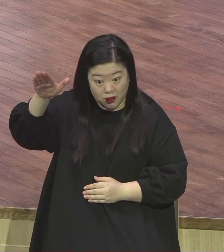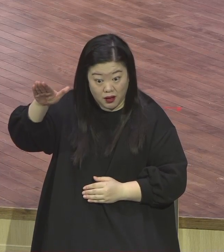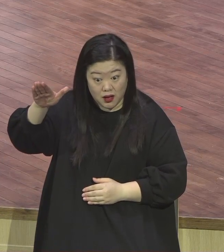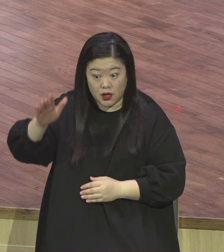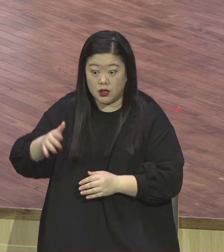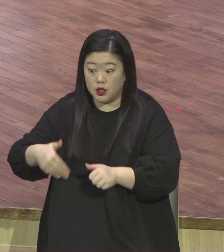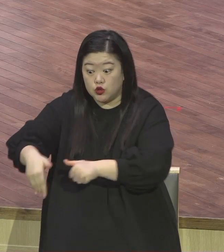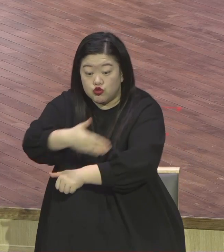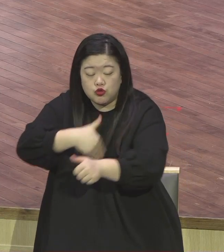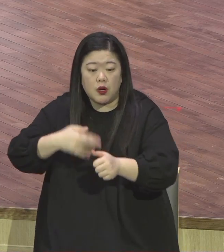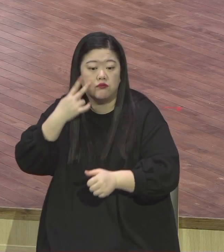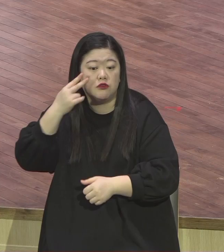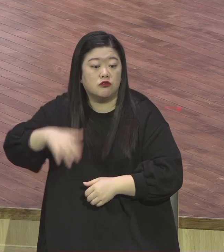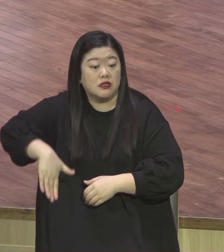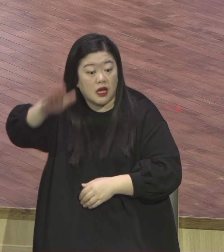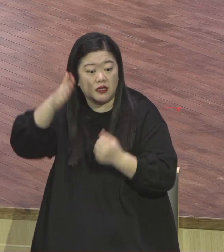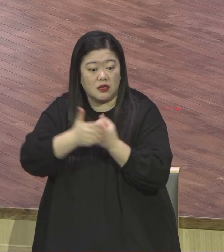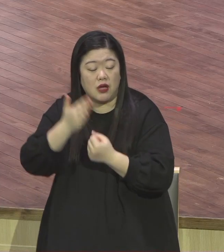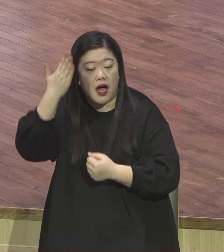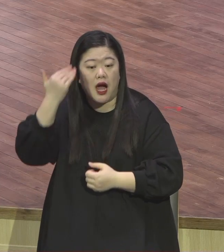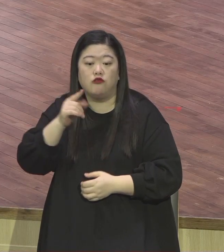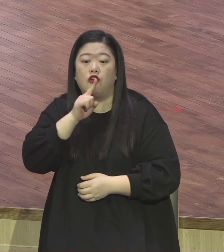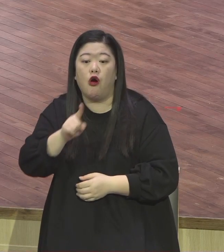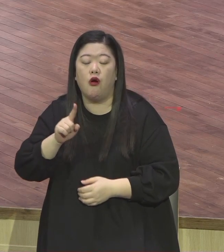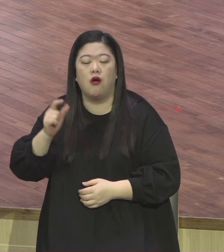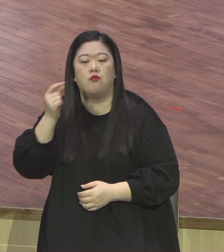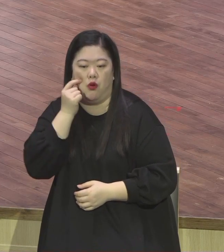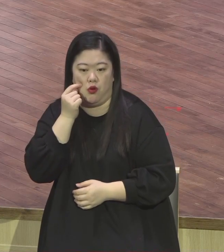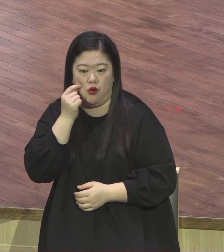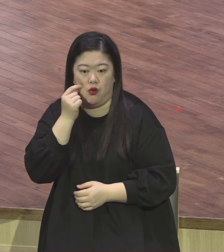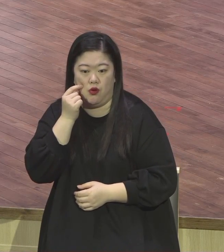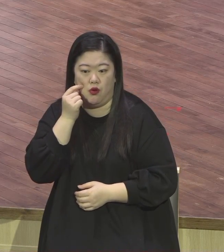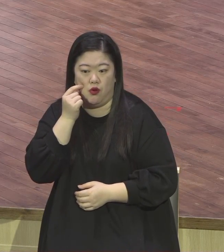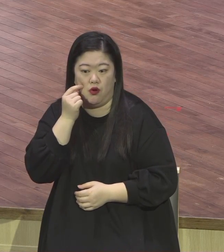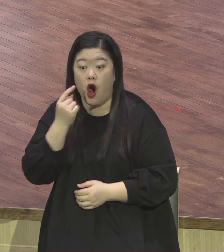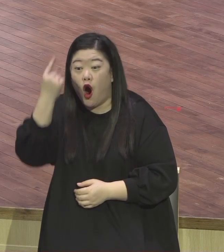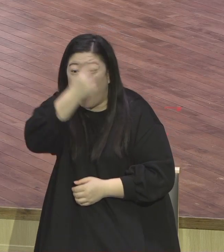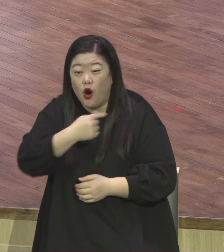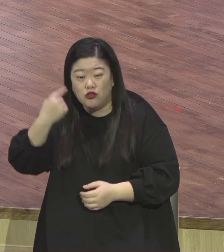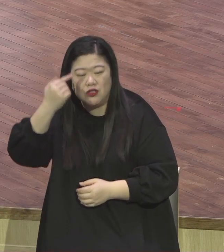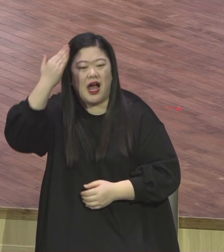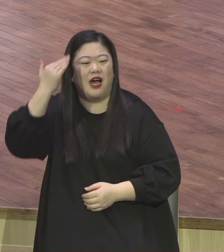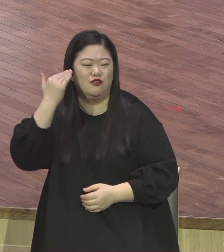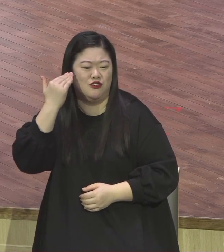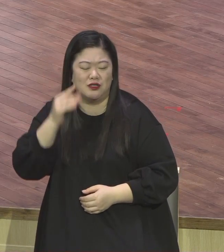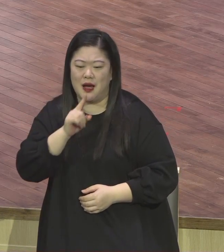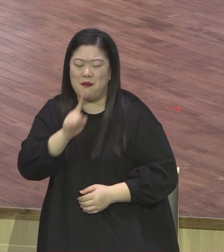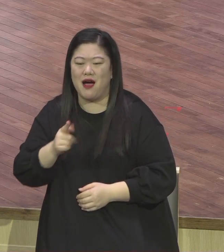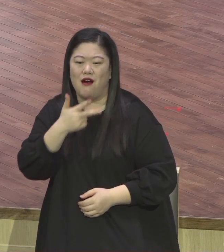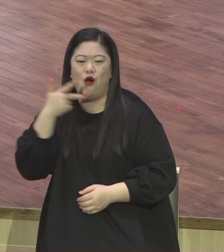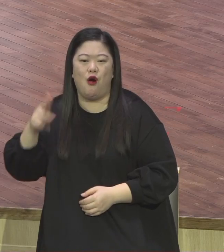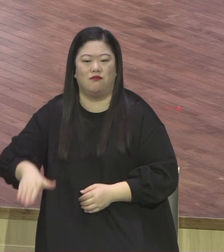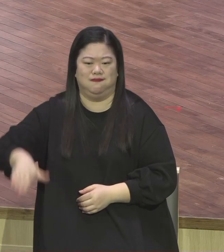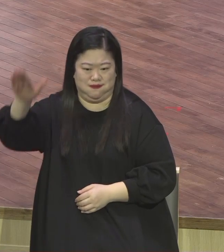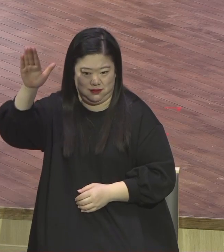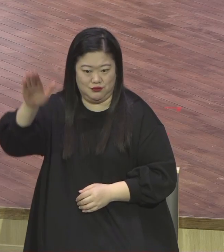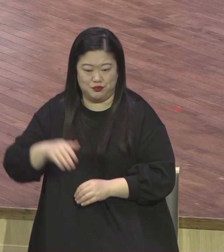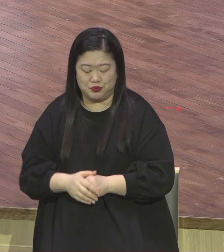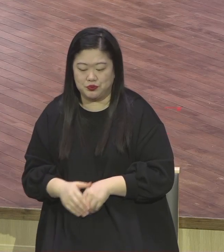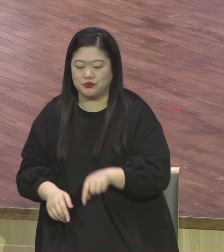몰라 근데 가족이 다 한국으로 다 다시 왔어 청소년기를 이 한국에서 보내면서